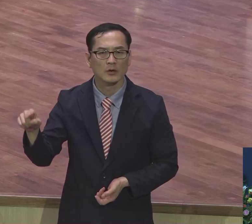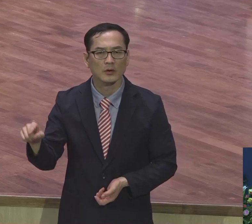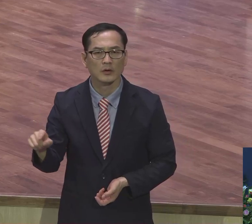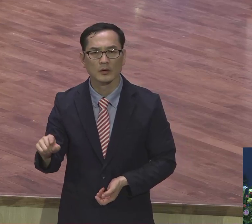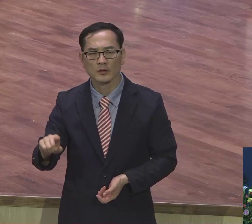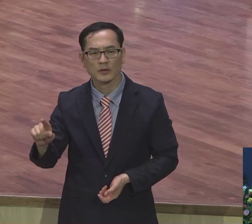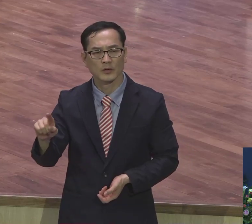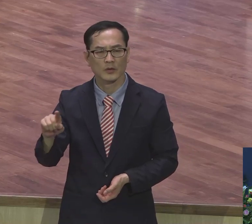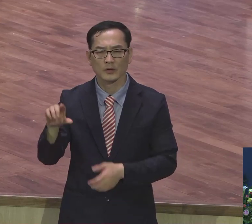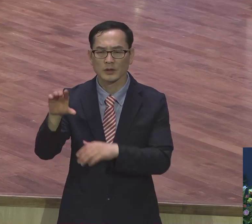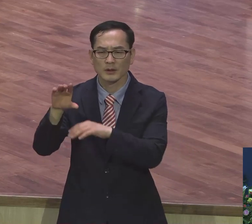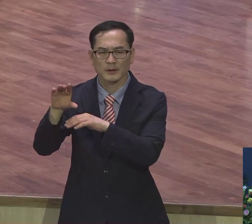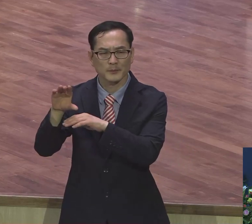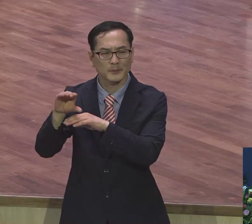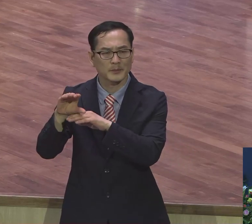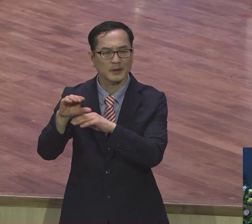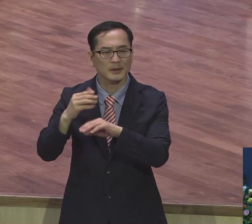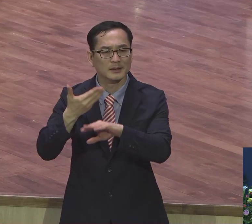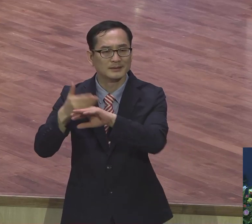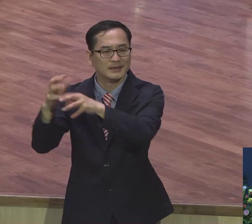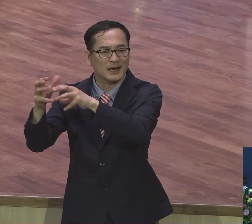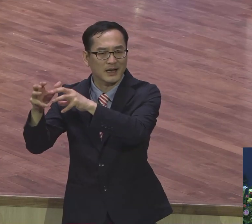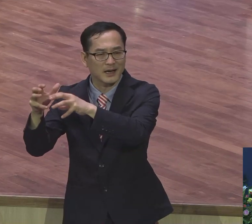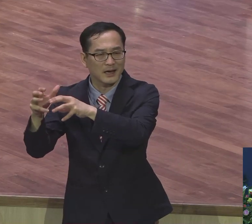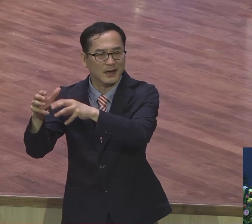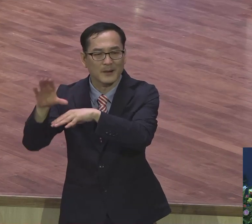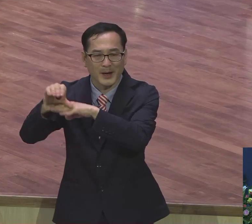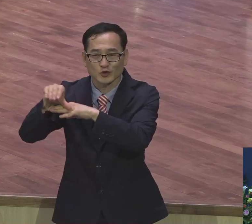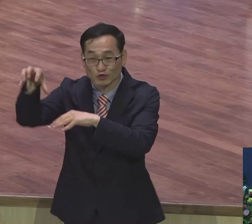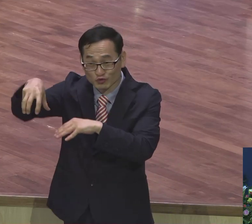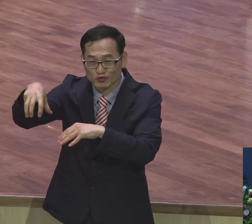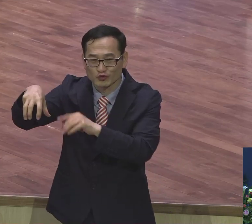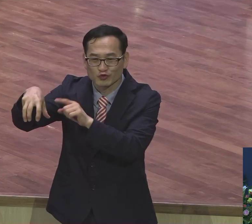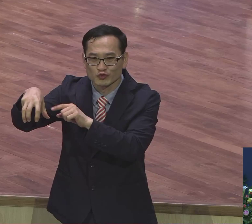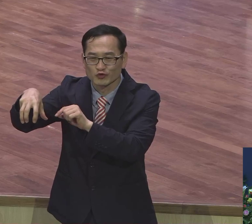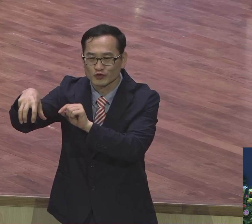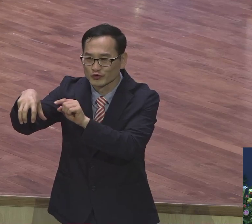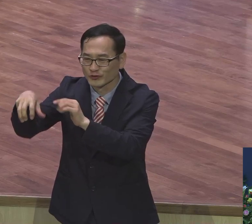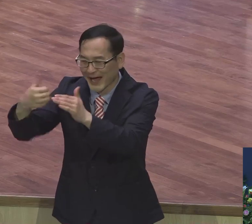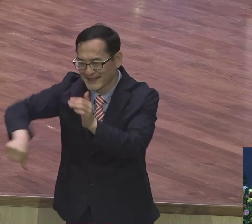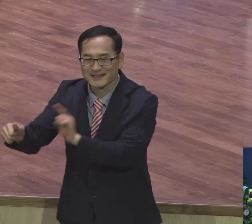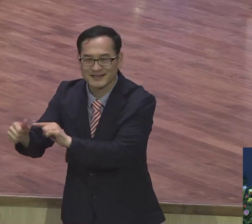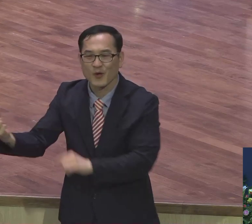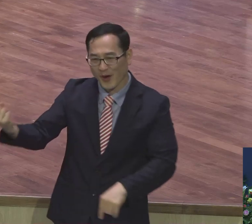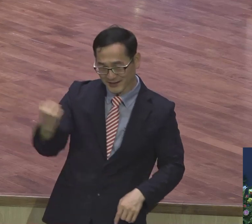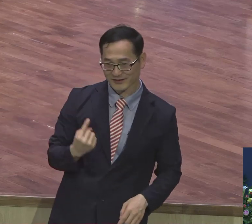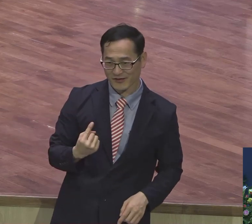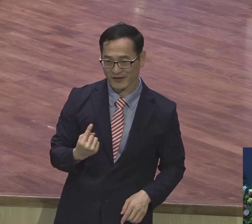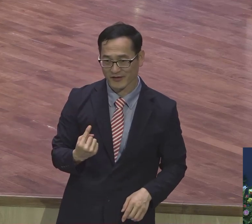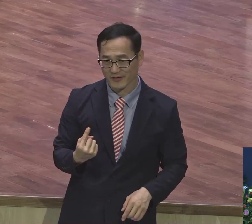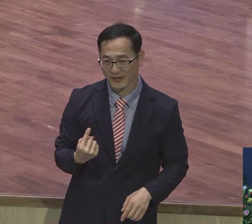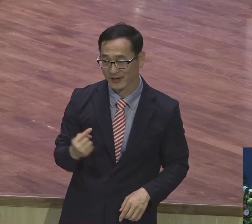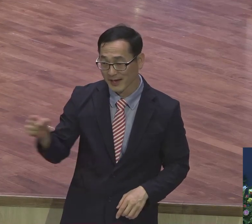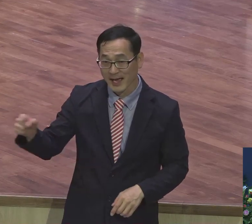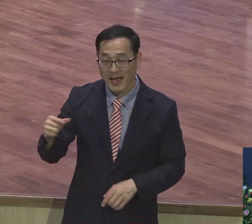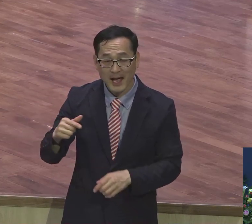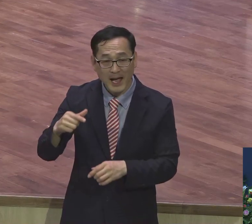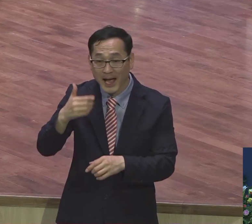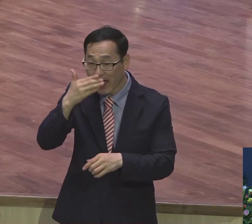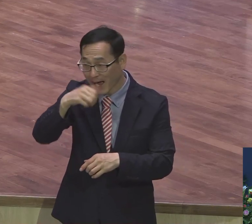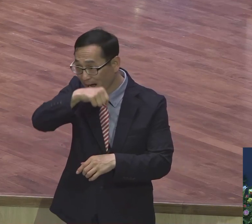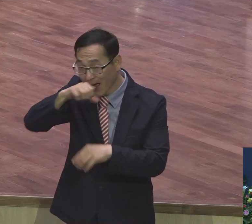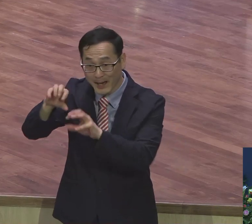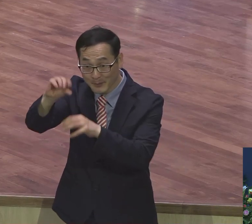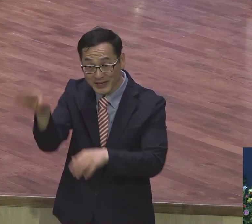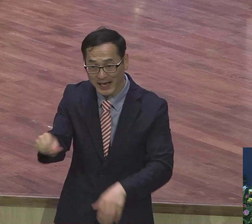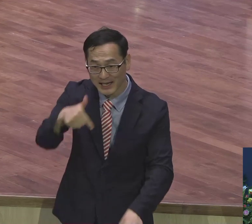아들이 왔어요. 너는 이 보금을 깨달으면 너는 정말 그 기니에서 그 아프리카 기니에서 그